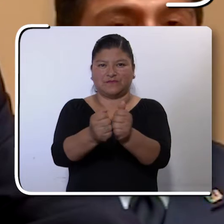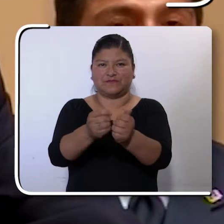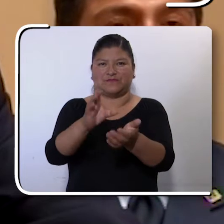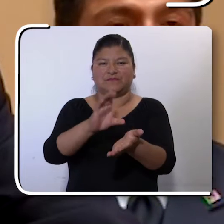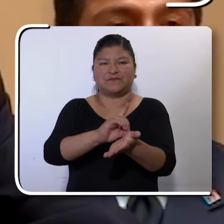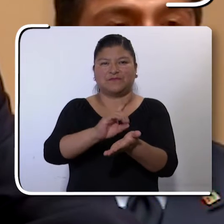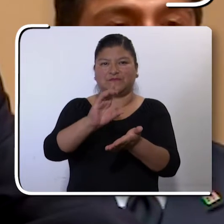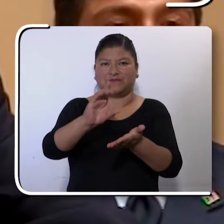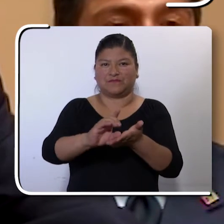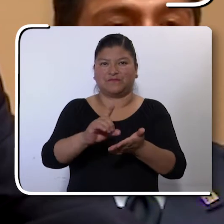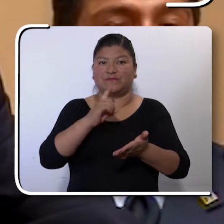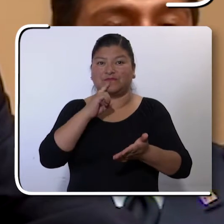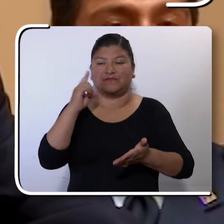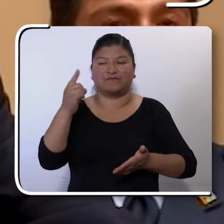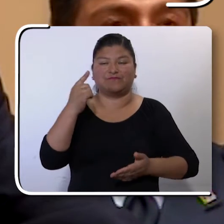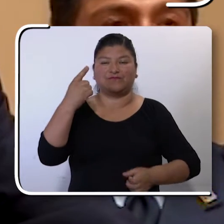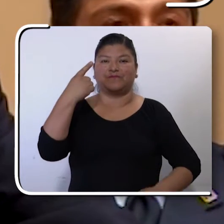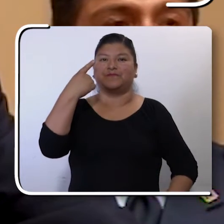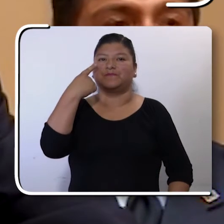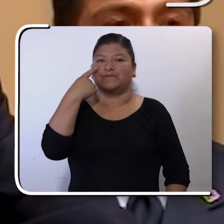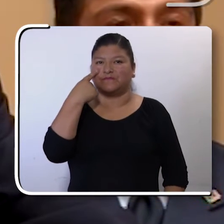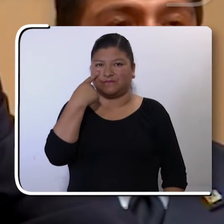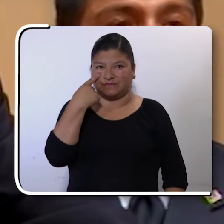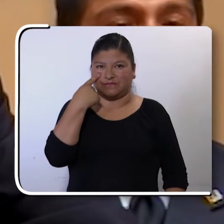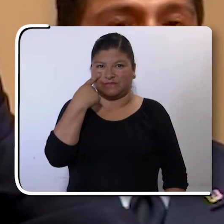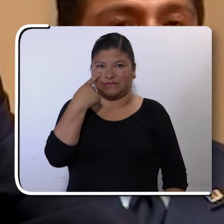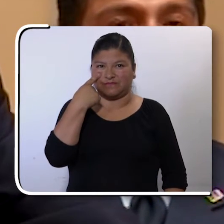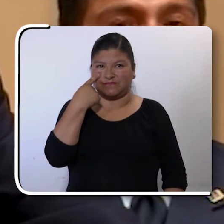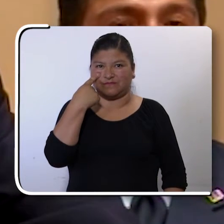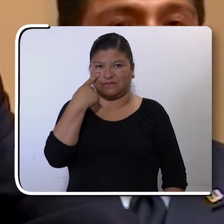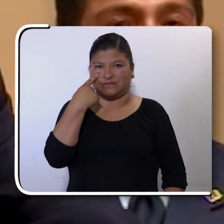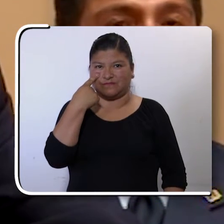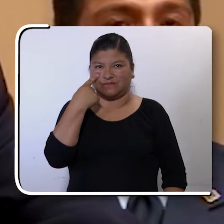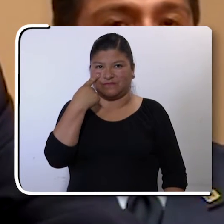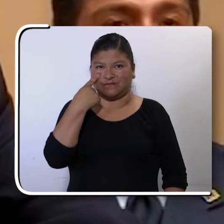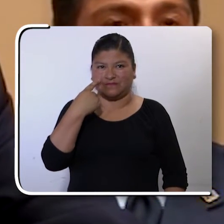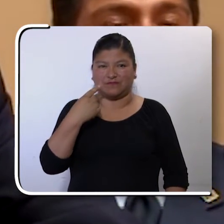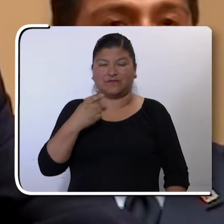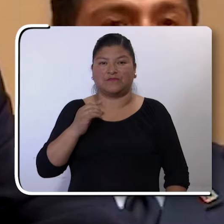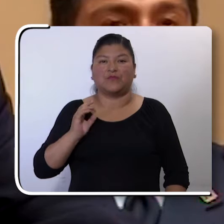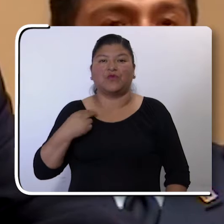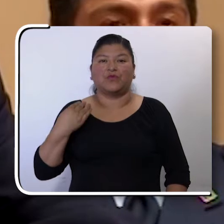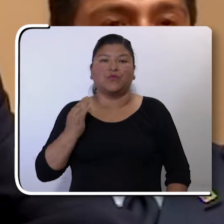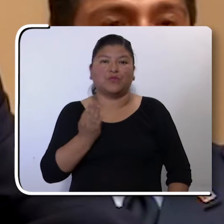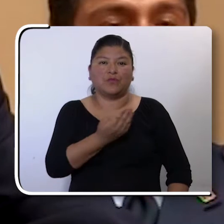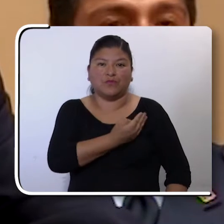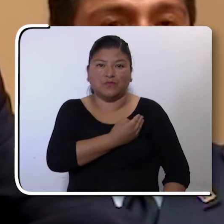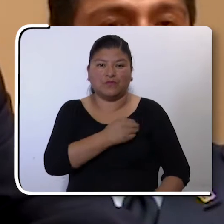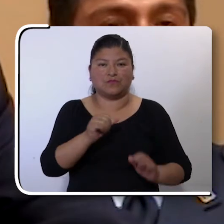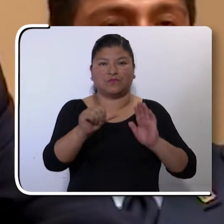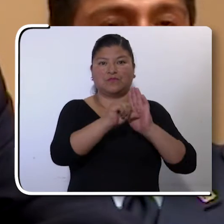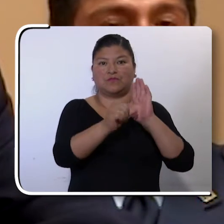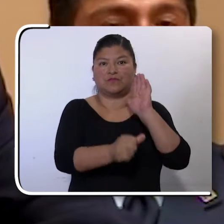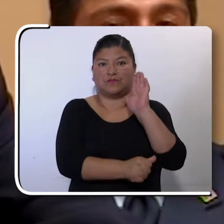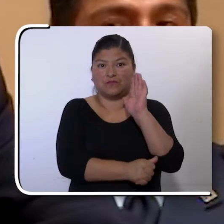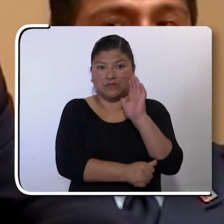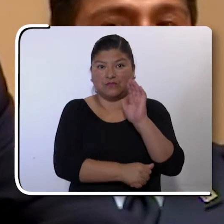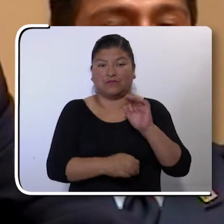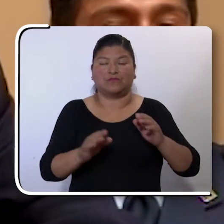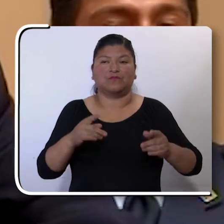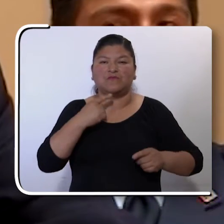personas con discapacidad están reconocidas. Según nuestros abogados, abogadas,